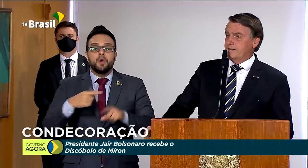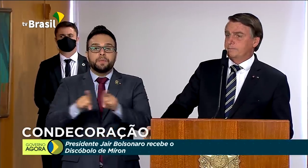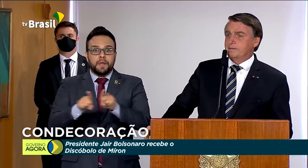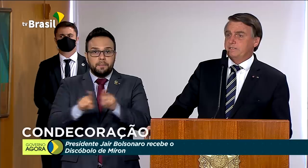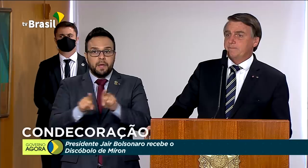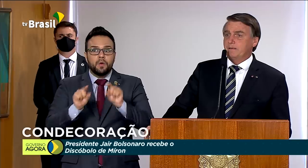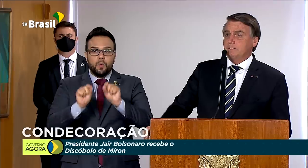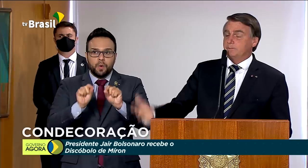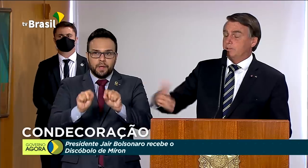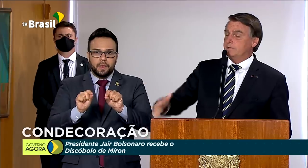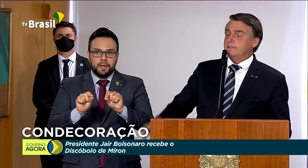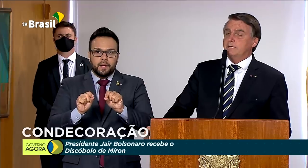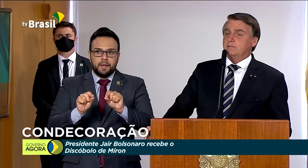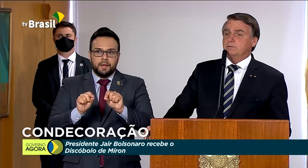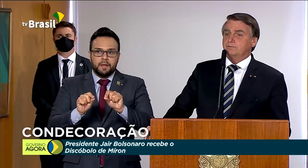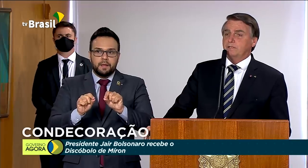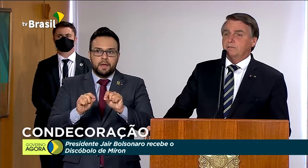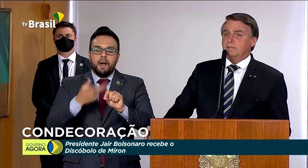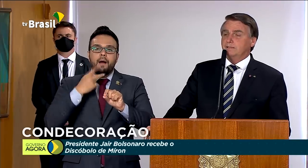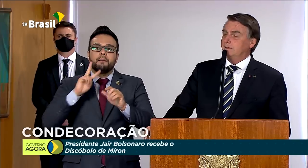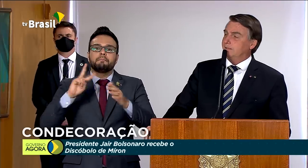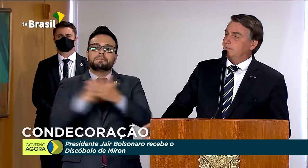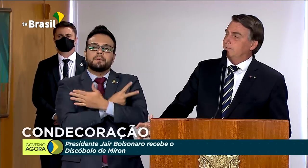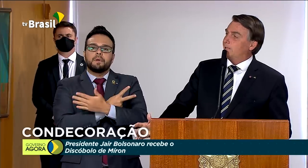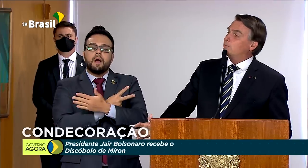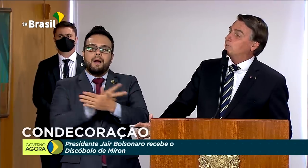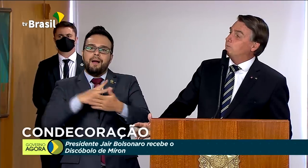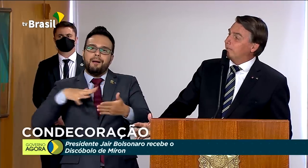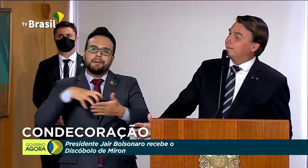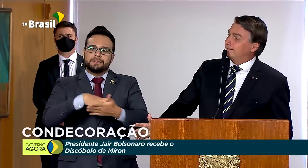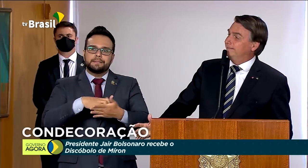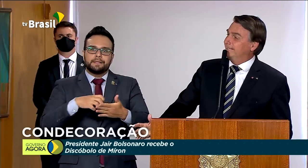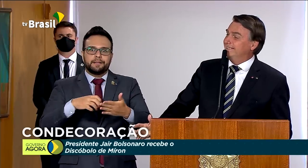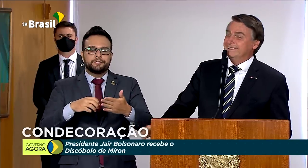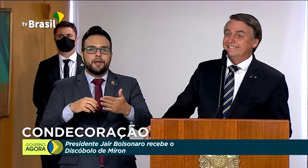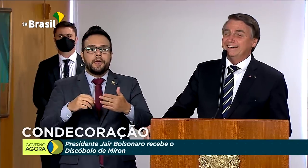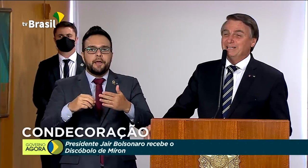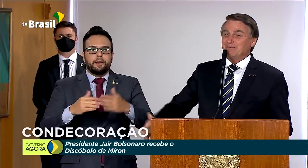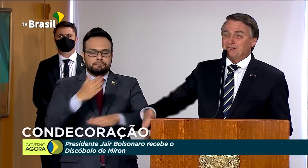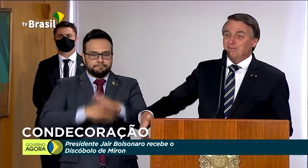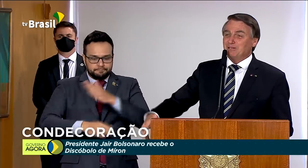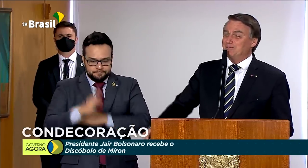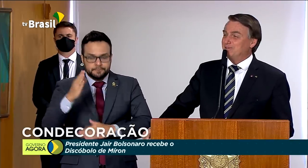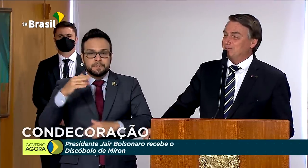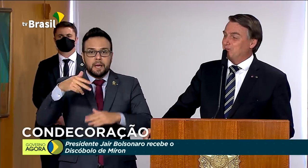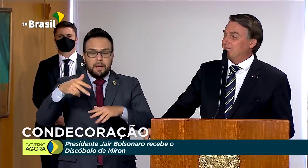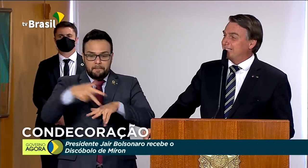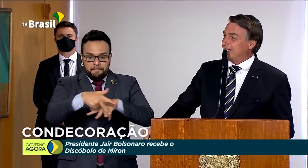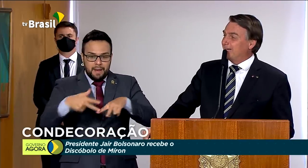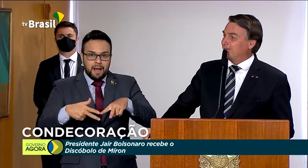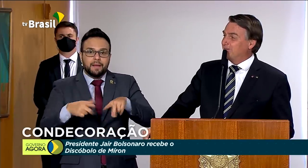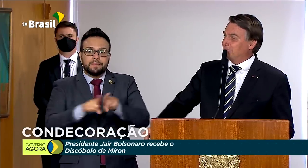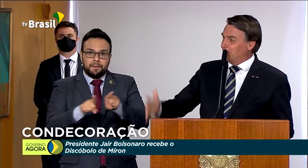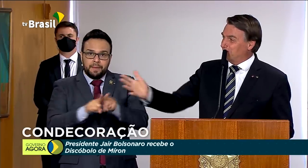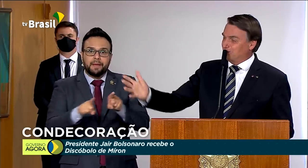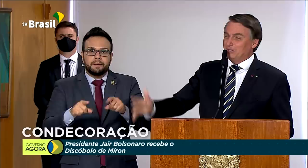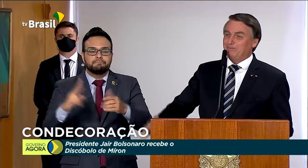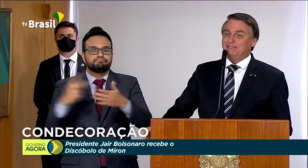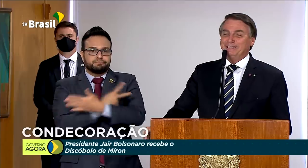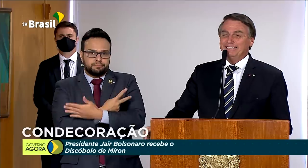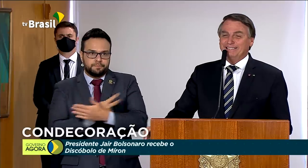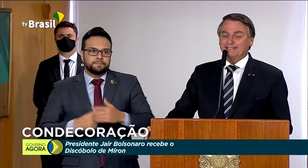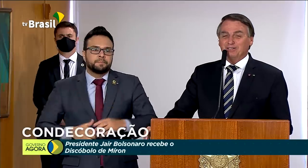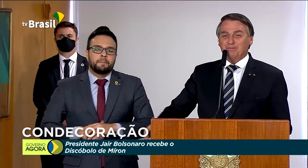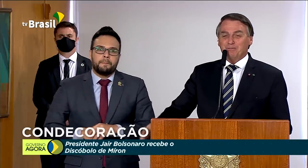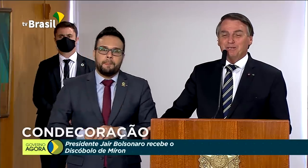a caça submarina depois, depois de um acidente onde eu fraturei as quatro patas, né, principalmente os dois astrágalos, mudou de